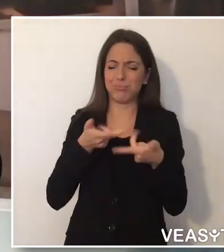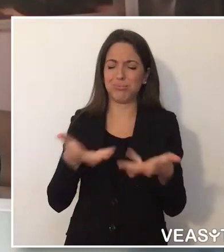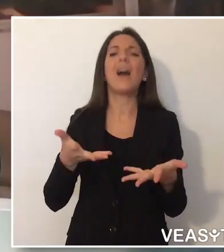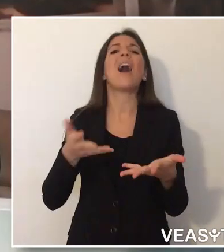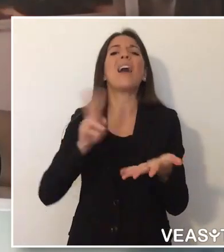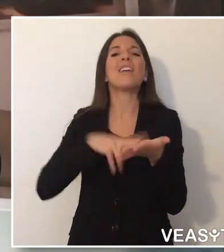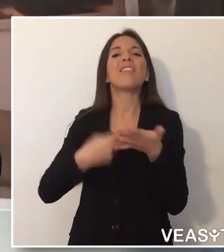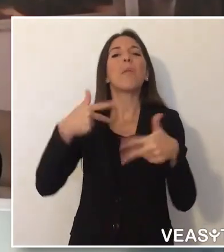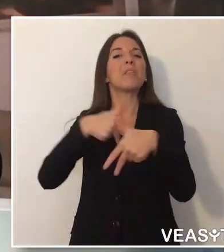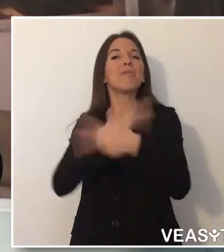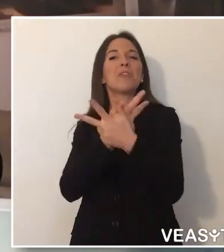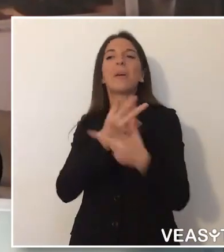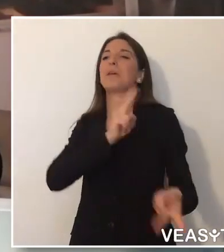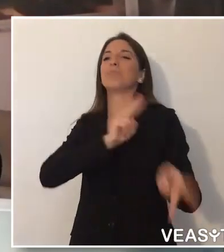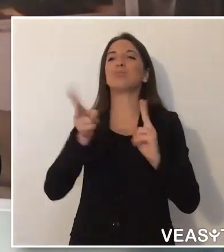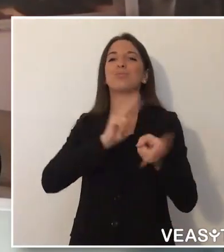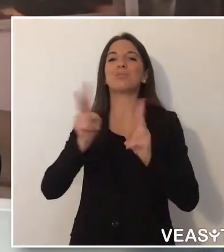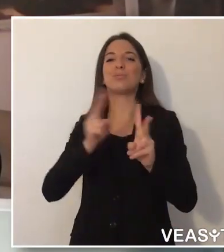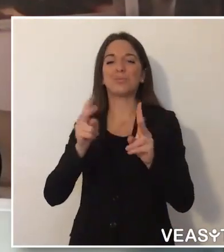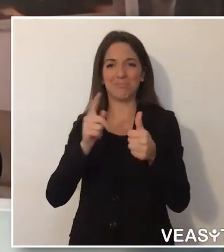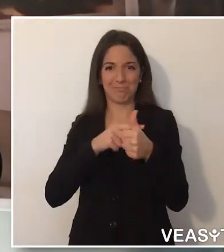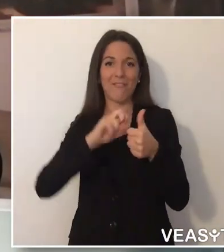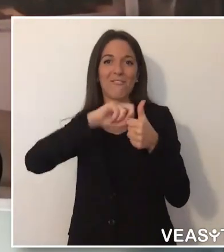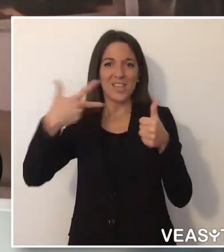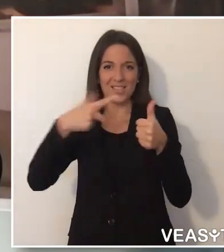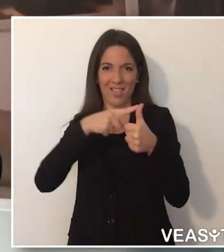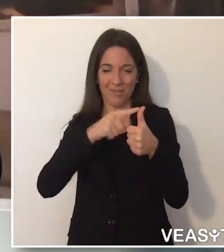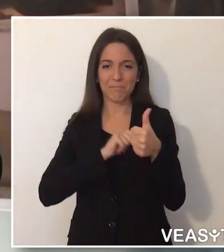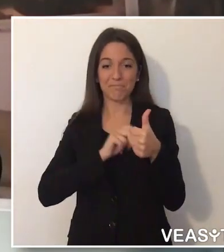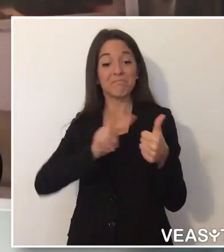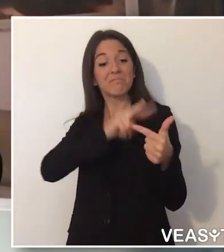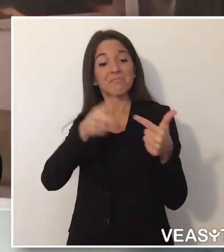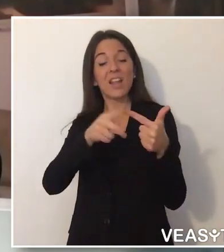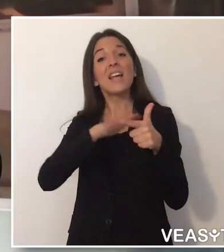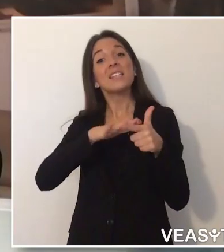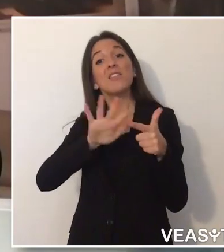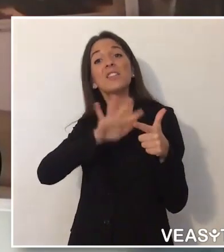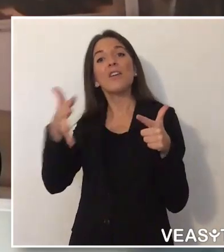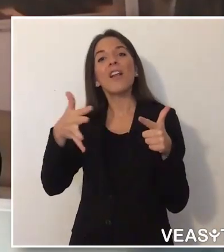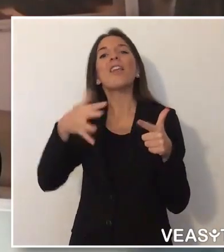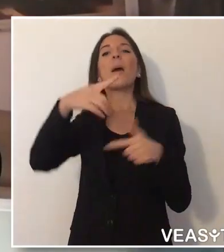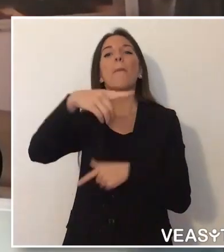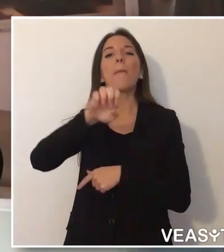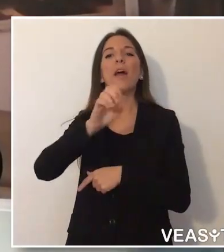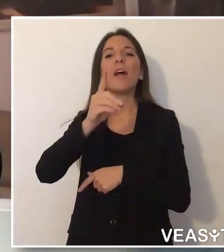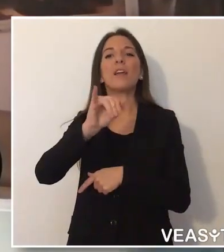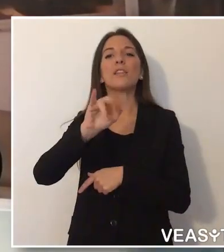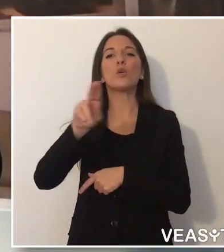pubblici, incontri con INPS, istituti bancari e molto altro. Pedius è